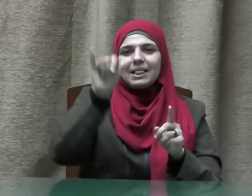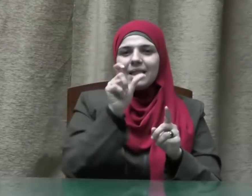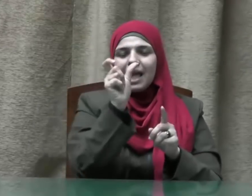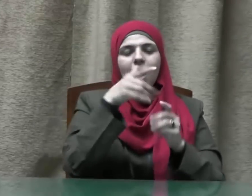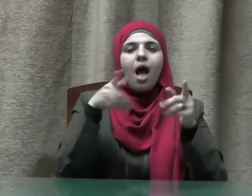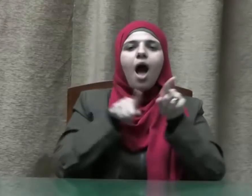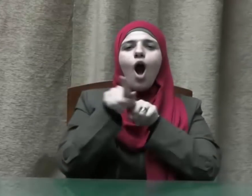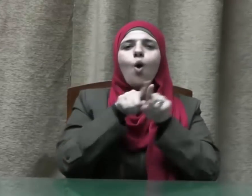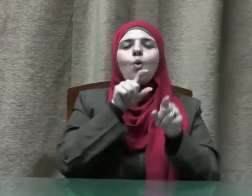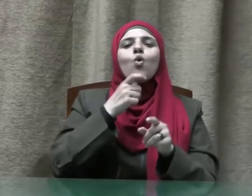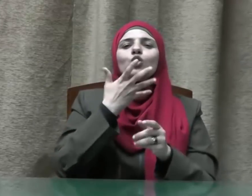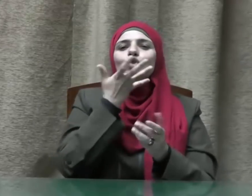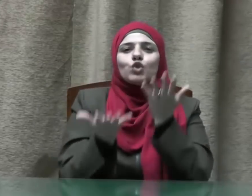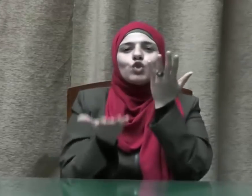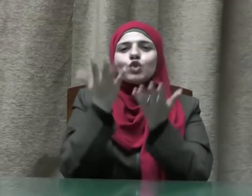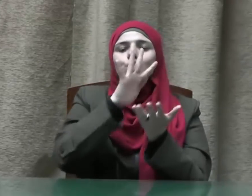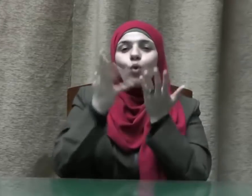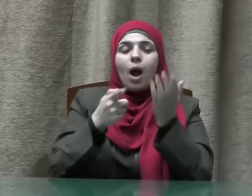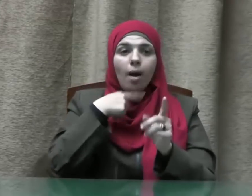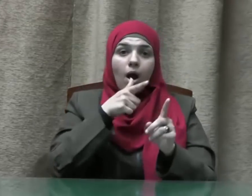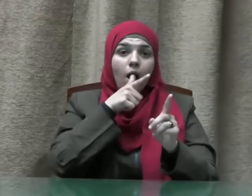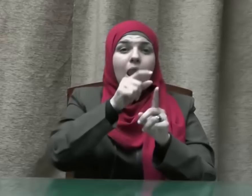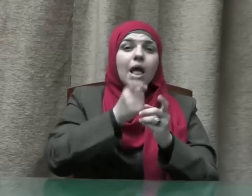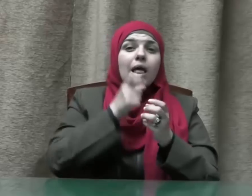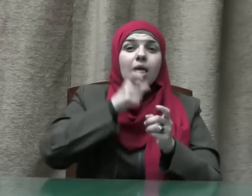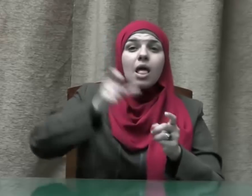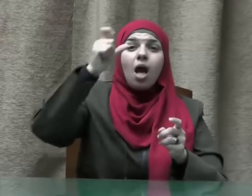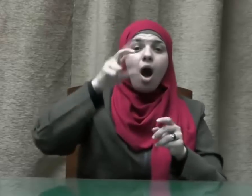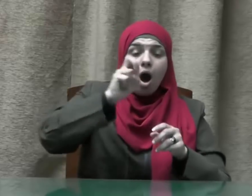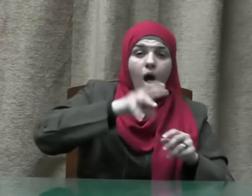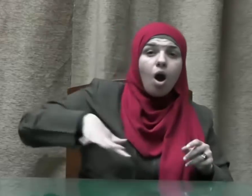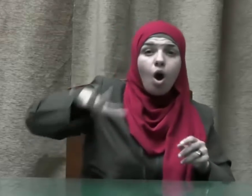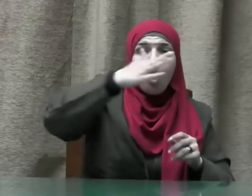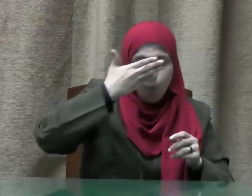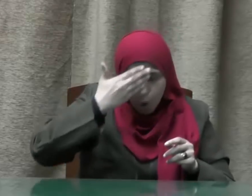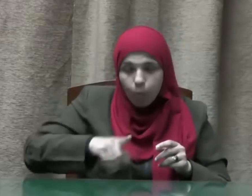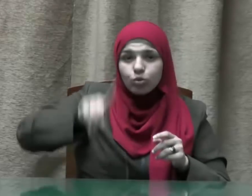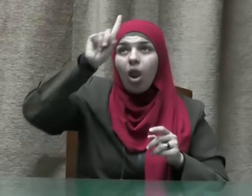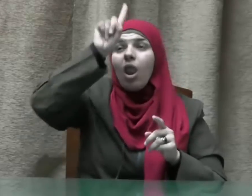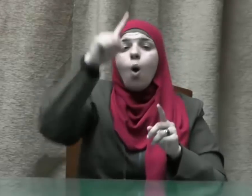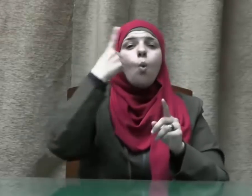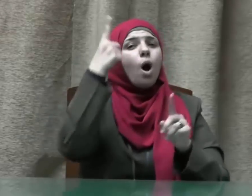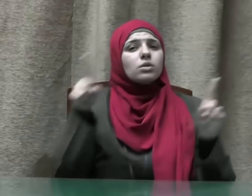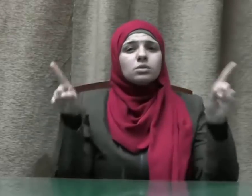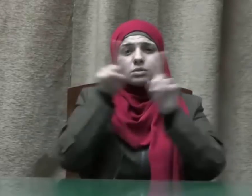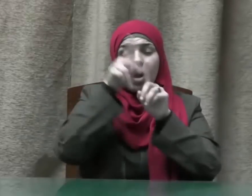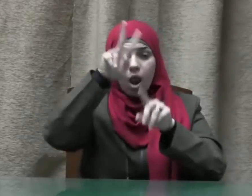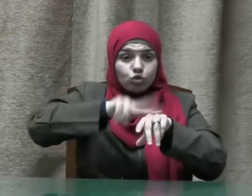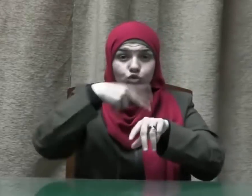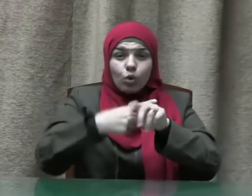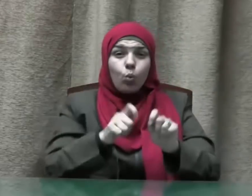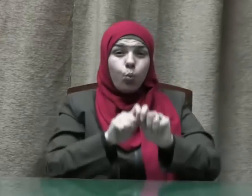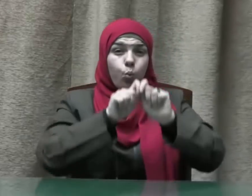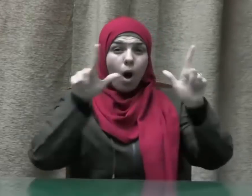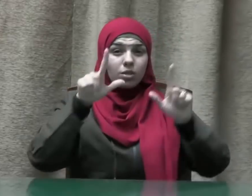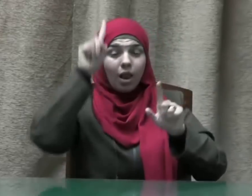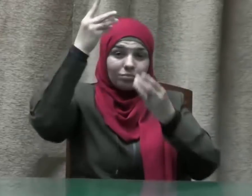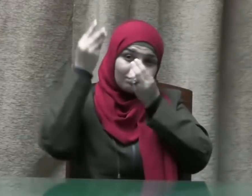قال يا قوم اعبدوا الله ما لكم من إله غيره قد جاتكم بينة من ربكم فأوفوا